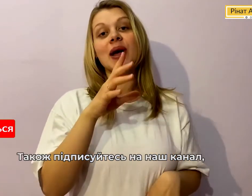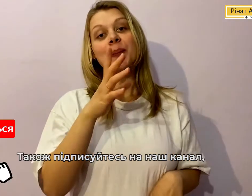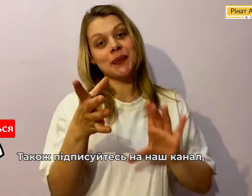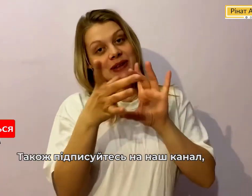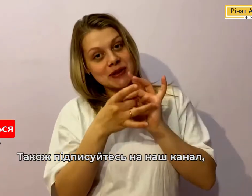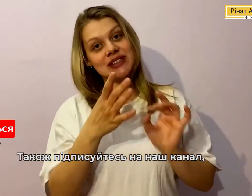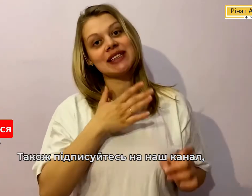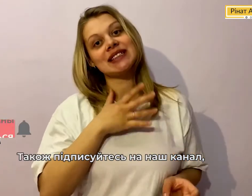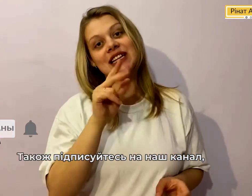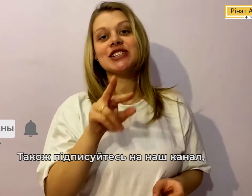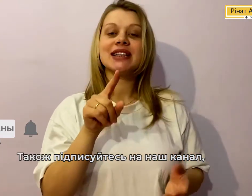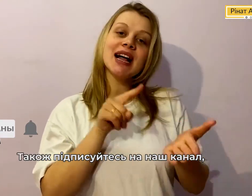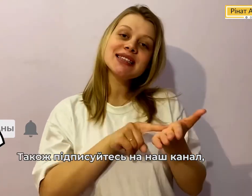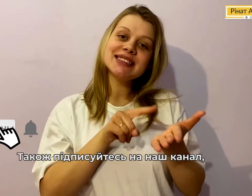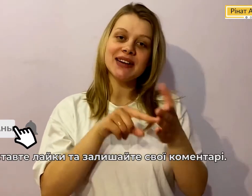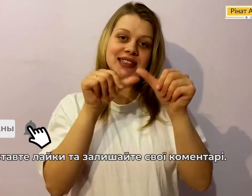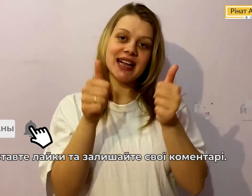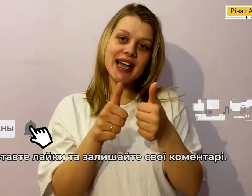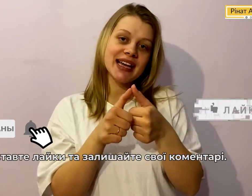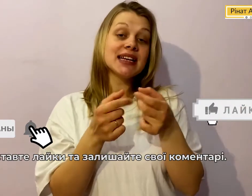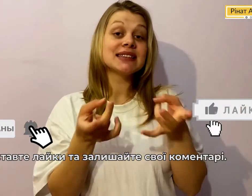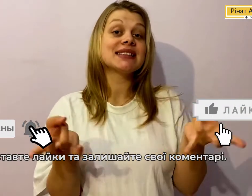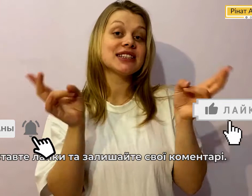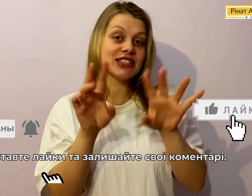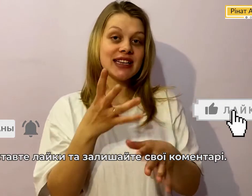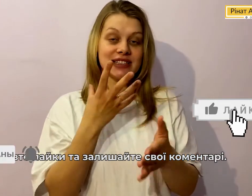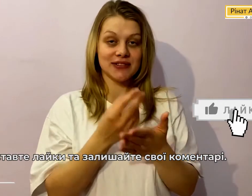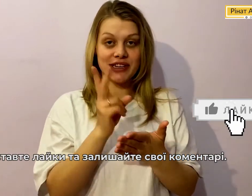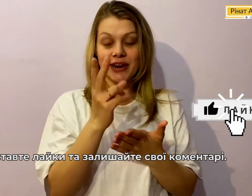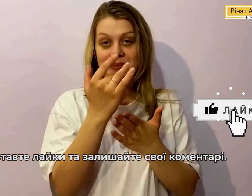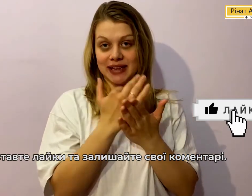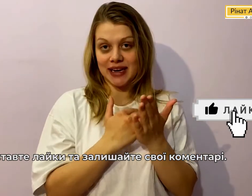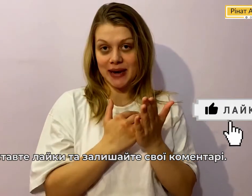Підписуйтесь На наш канал Ставте лайки Та залишайте Свої коментарі